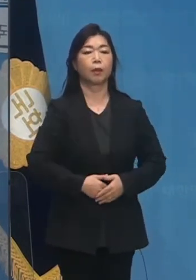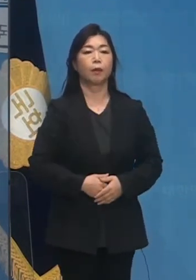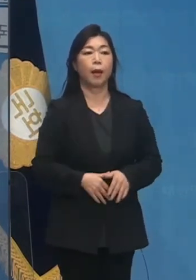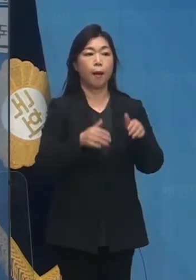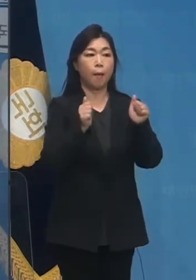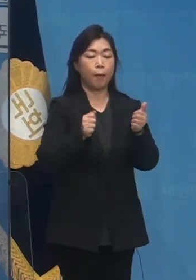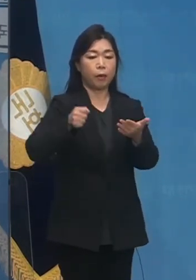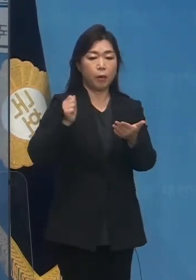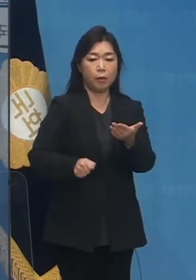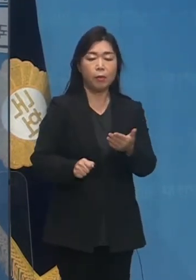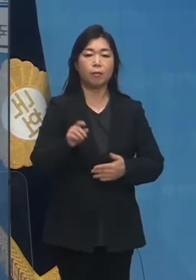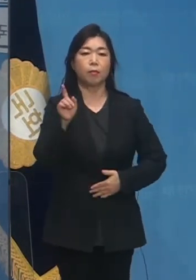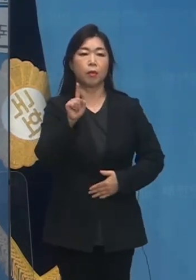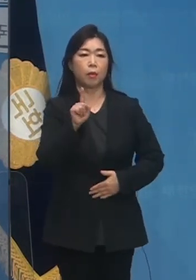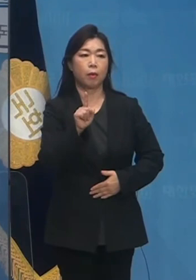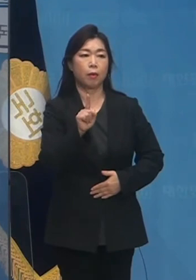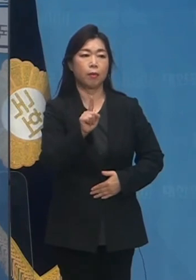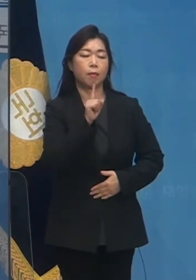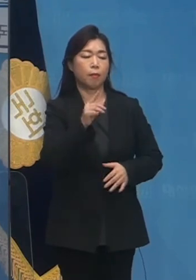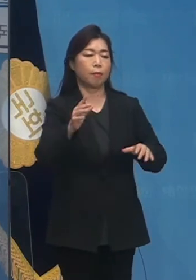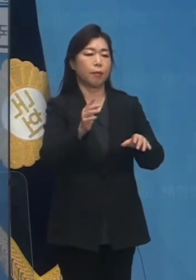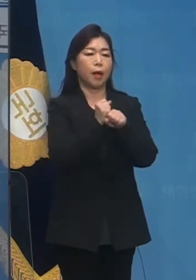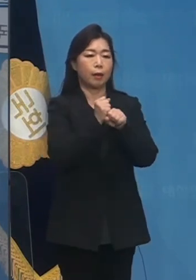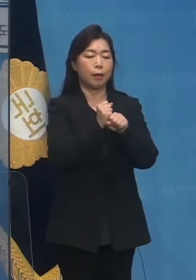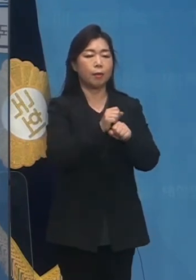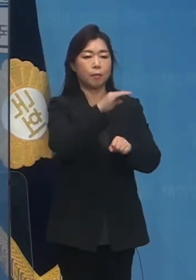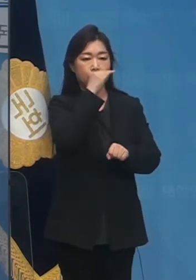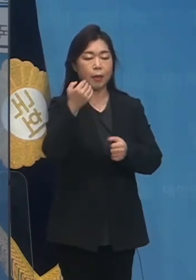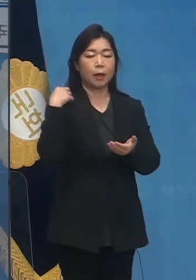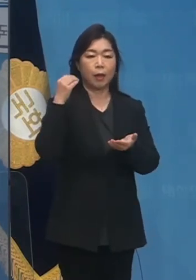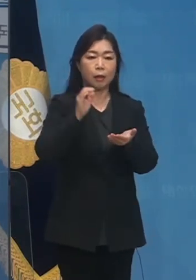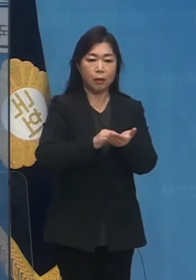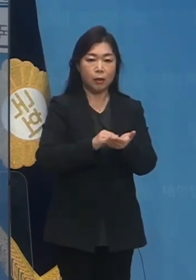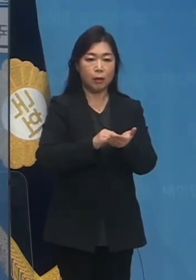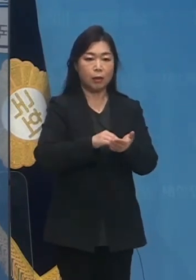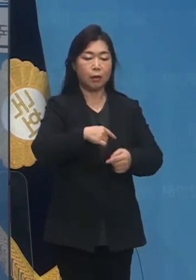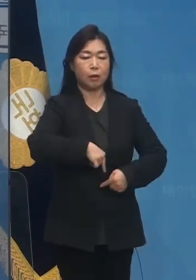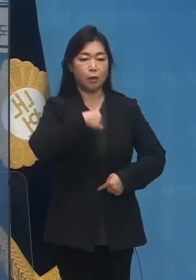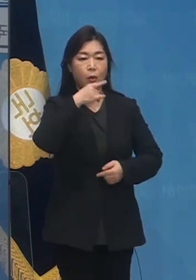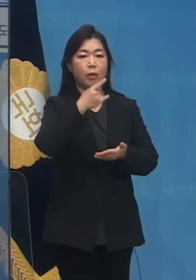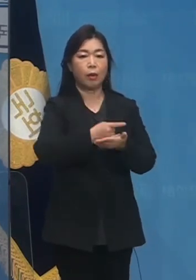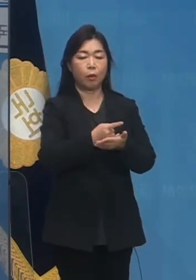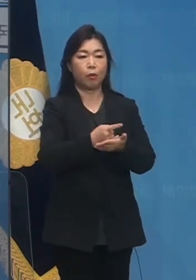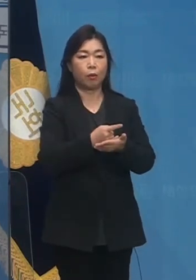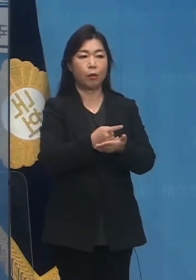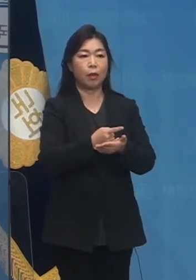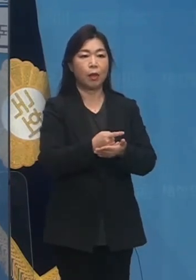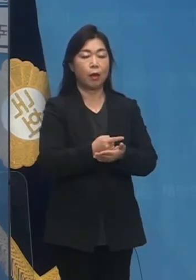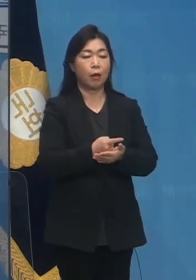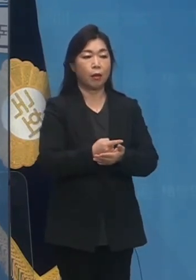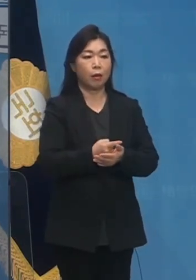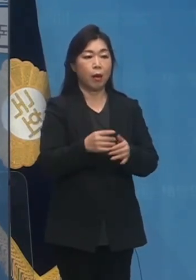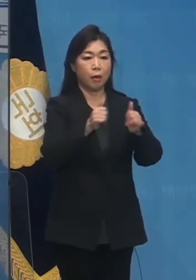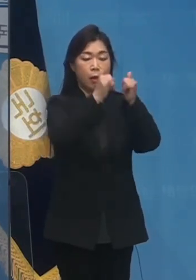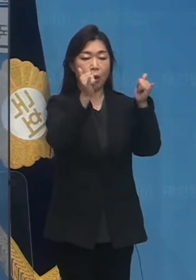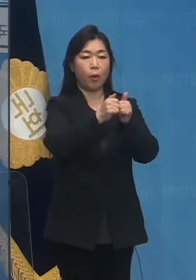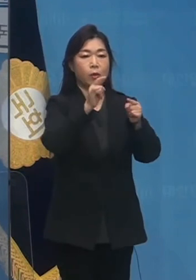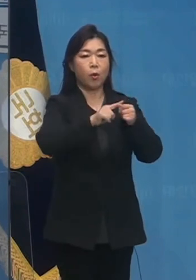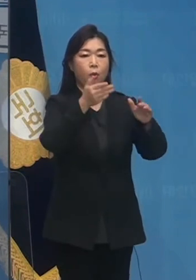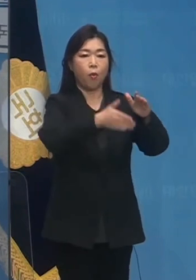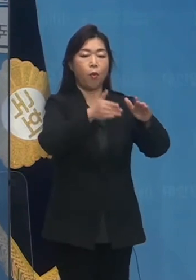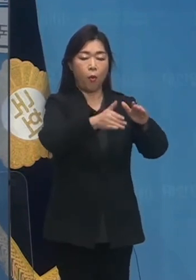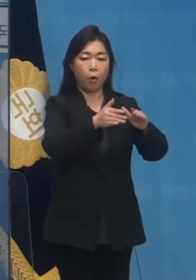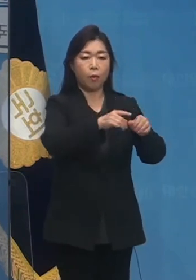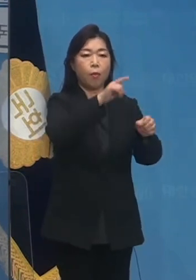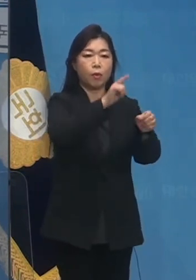법원의 판결은 한마디로 사필귀정입니다. 사회적 공빈 방송을 기득꽃